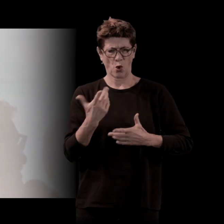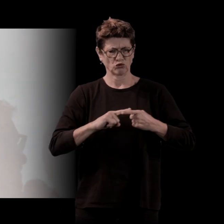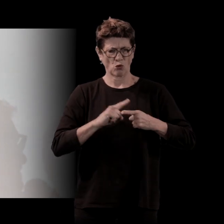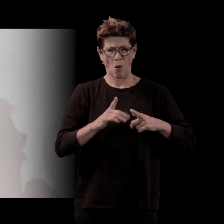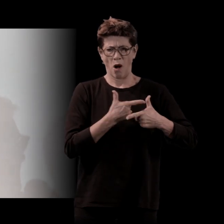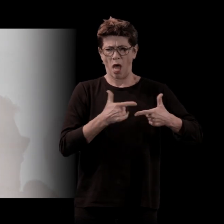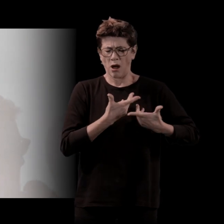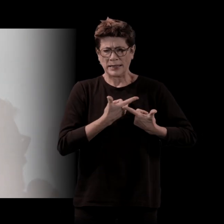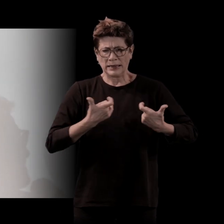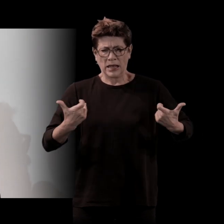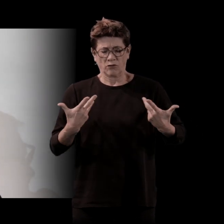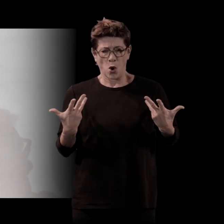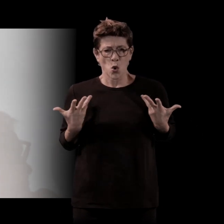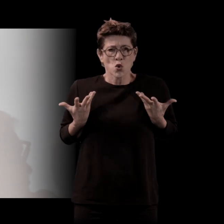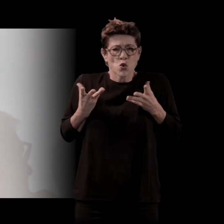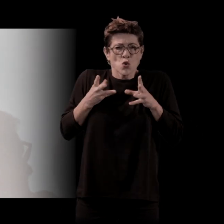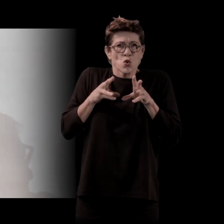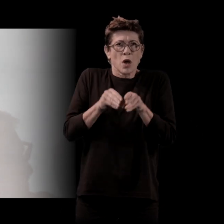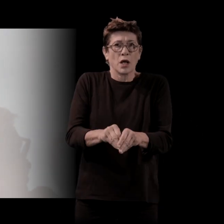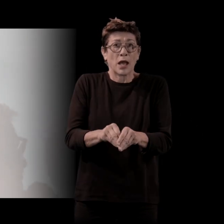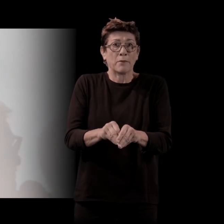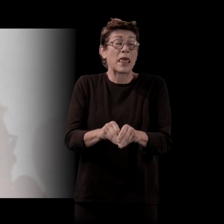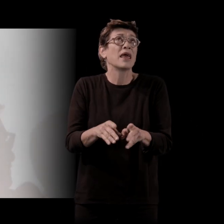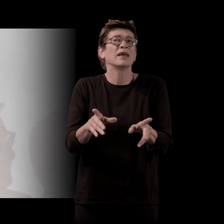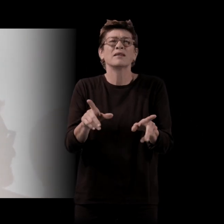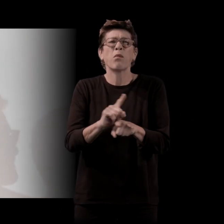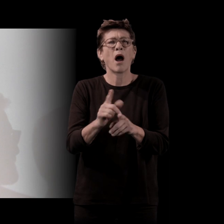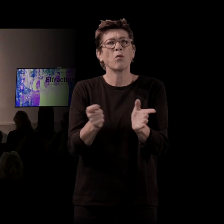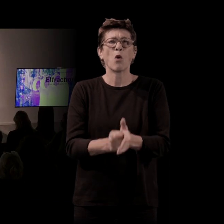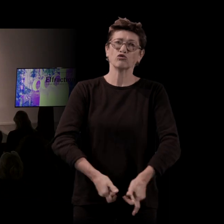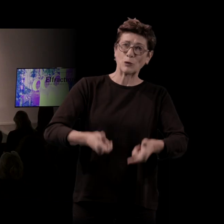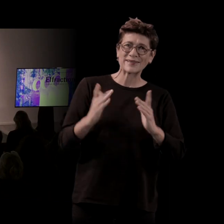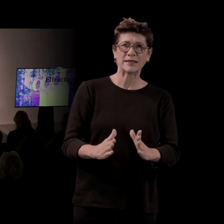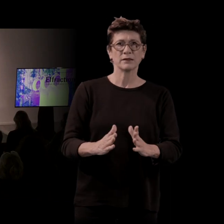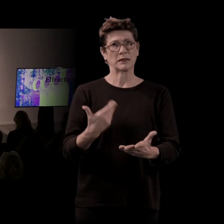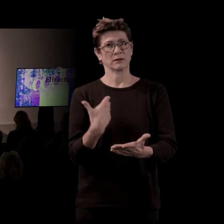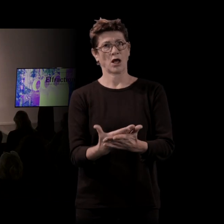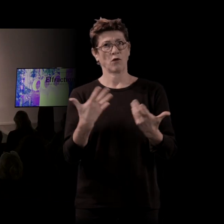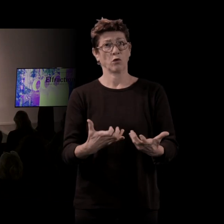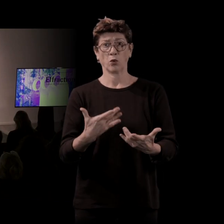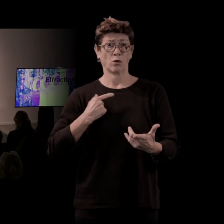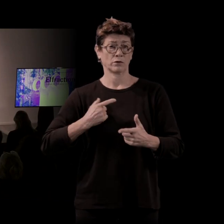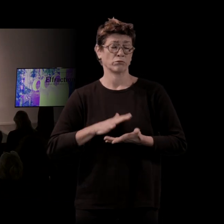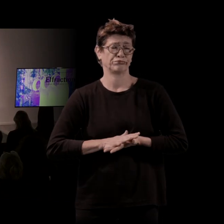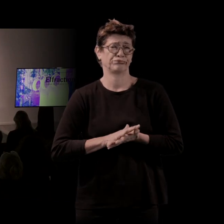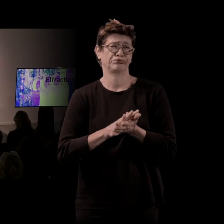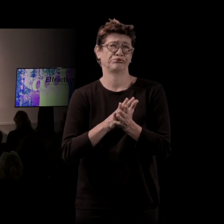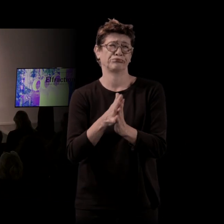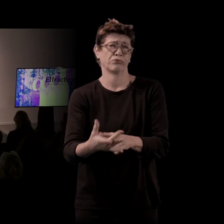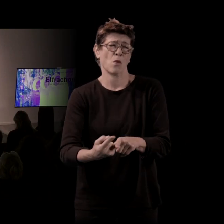Mais ça ne se décide pas. Ça se tricote, j l'impression. Alors, dans quel contexte et à quel moment vous êtes